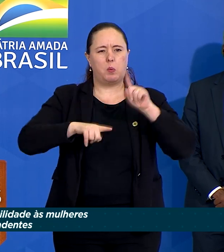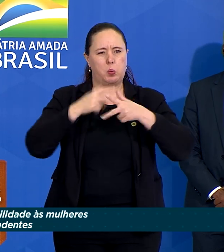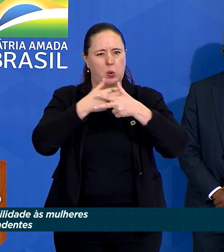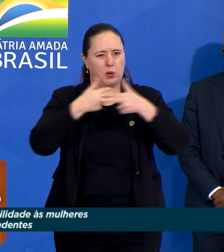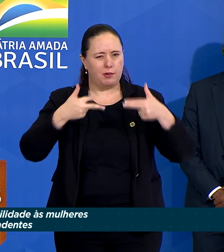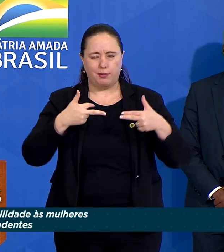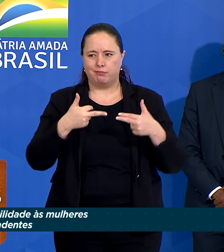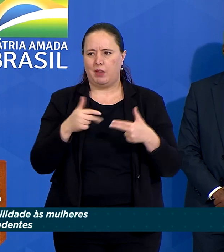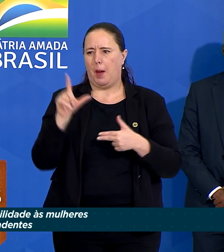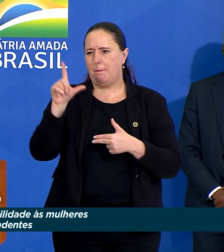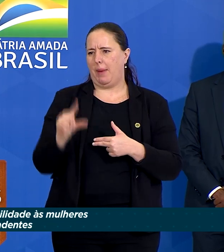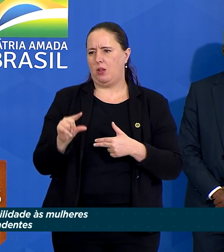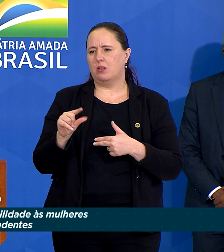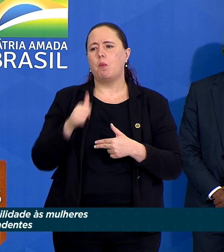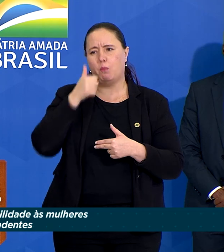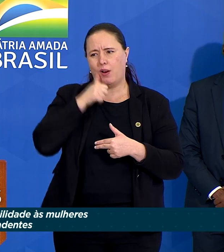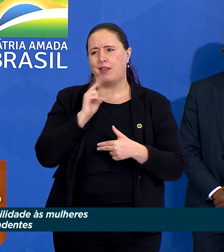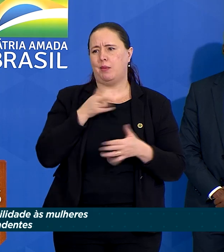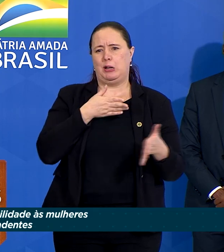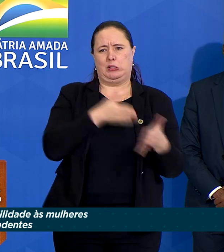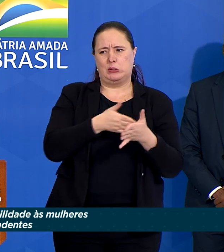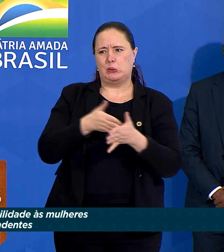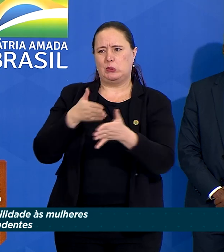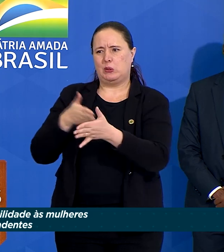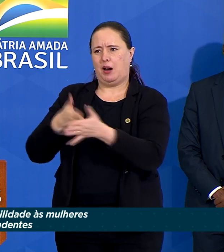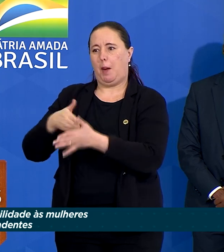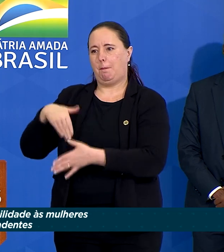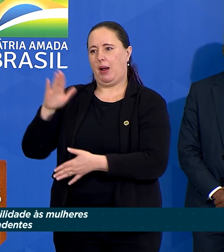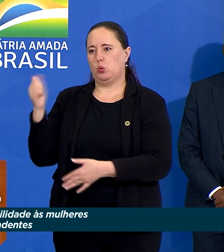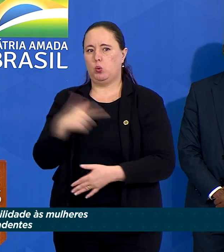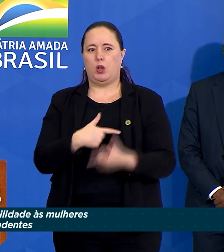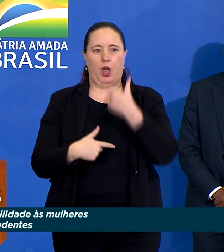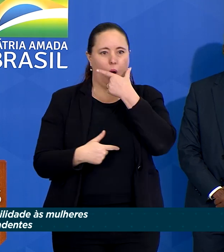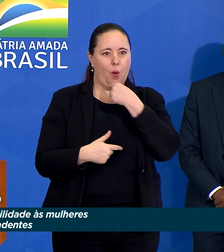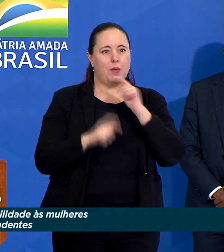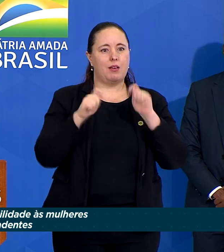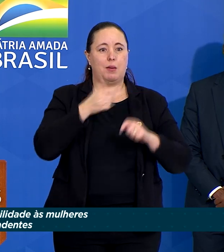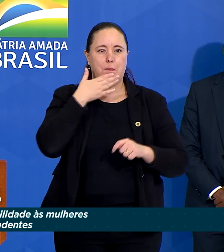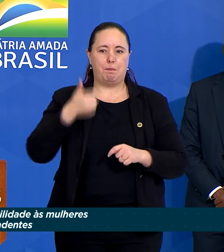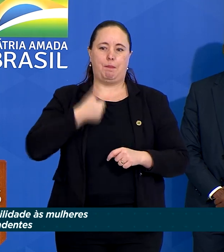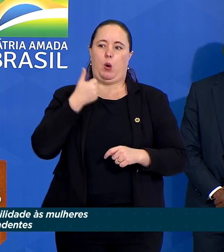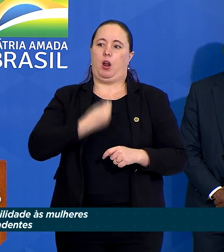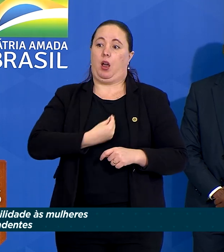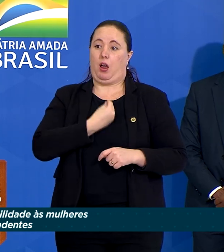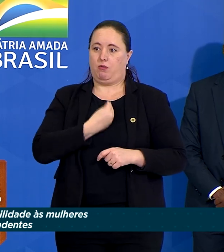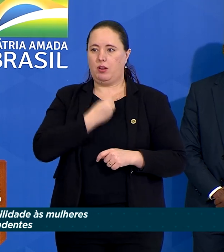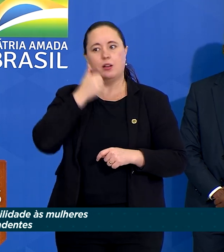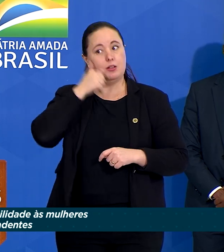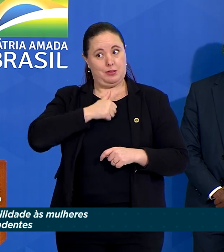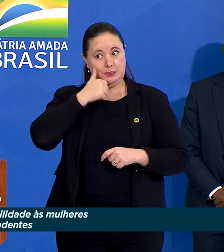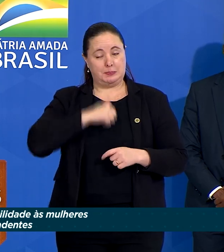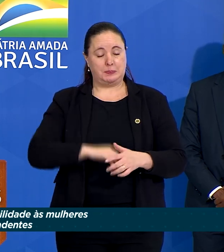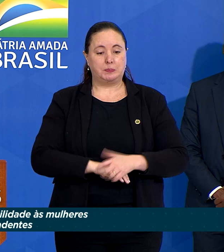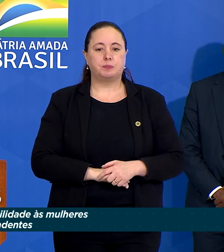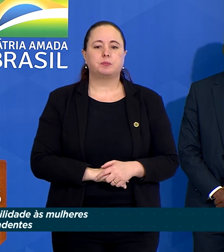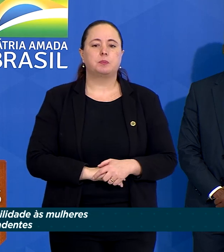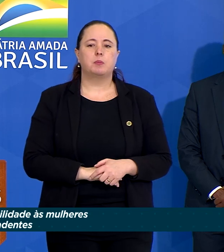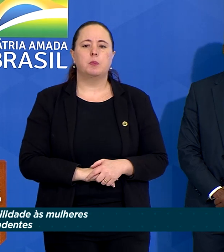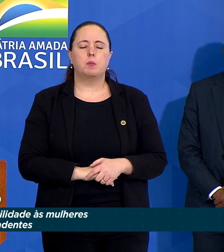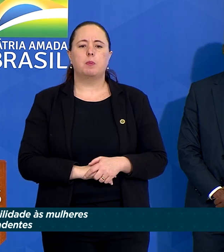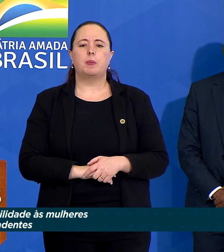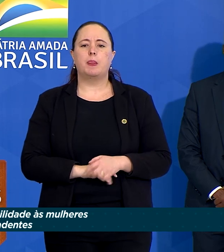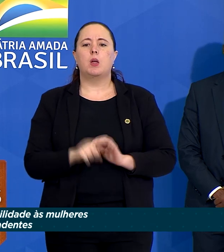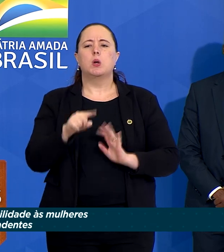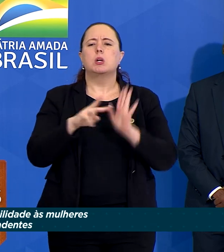cooperativismo, que é onde eu acho que nós podemos impulsionar e melhorar a vida dessas mulheres. O que isso